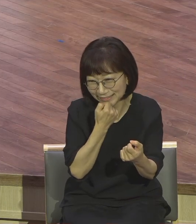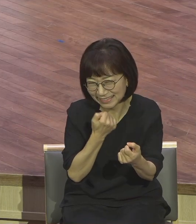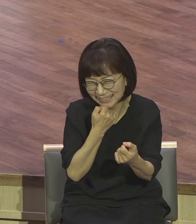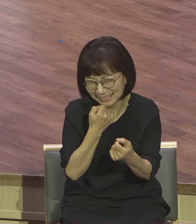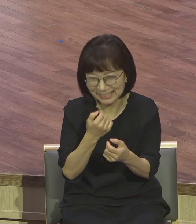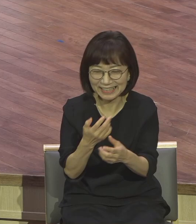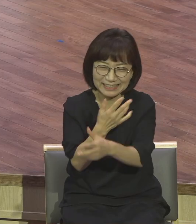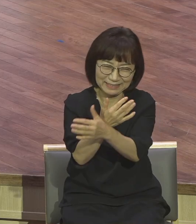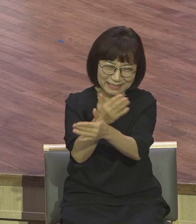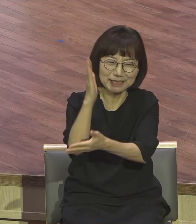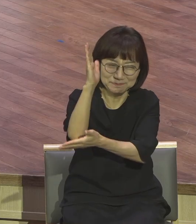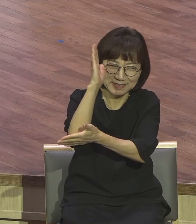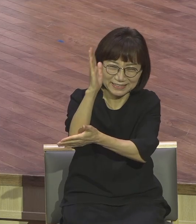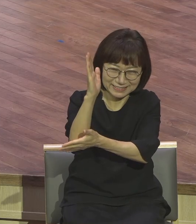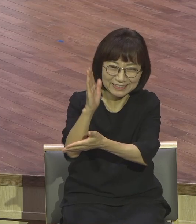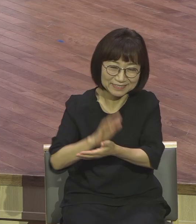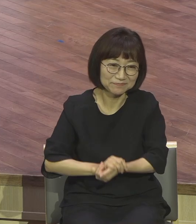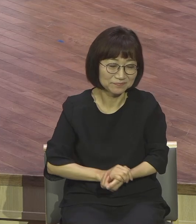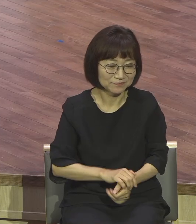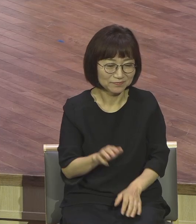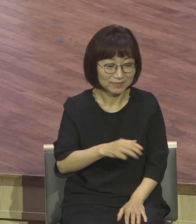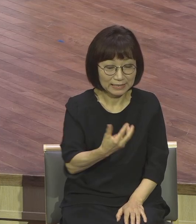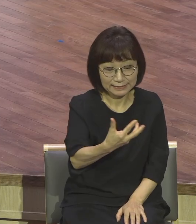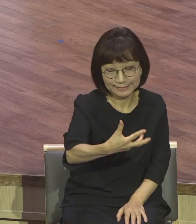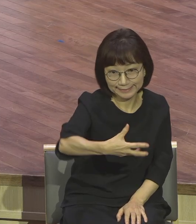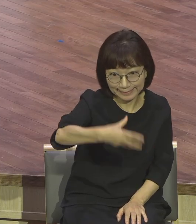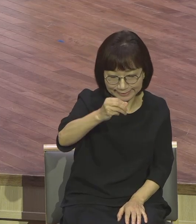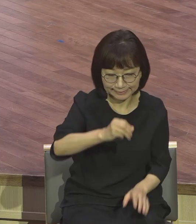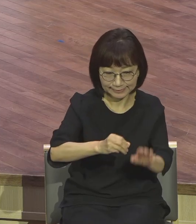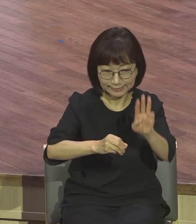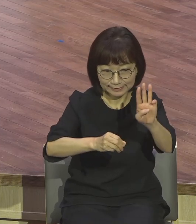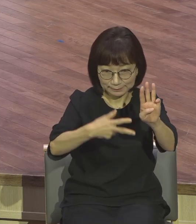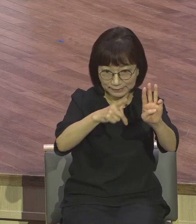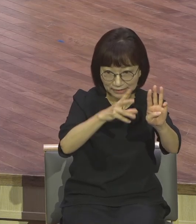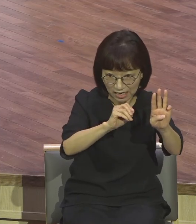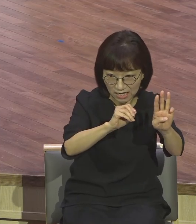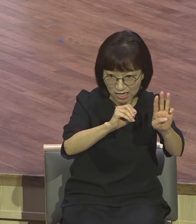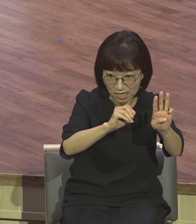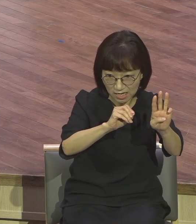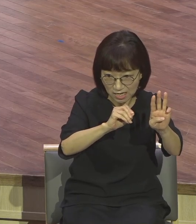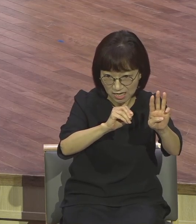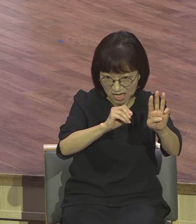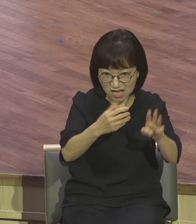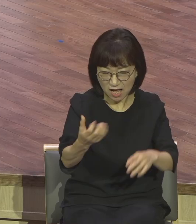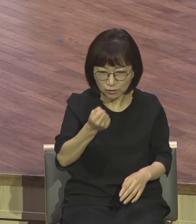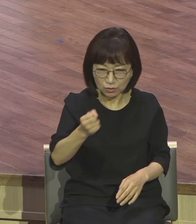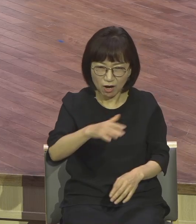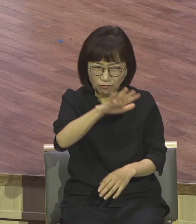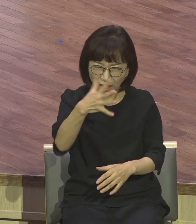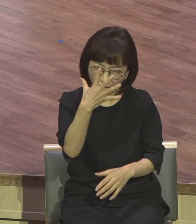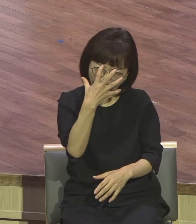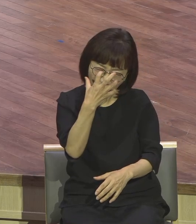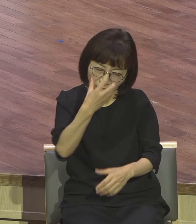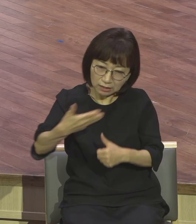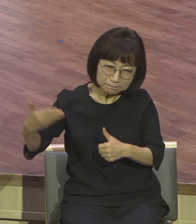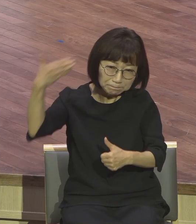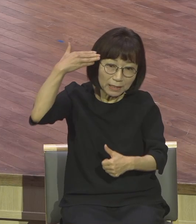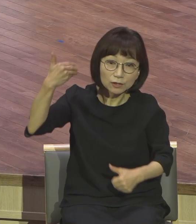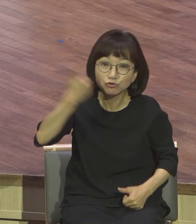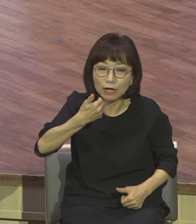상세기 3장 사건을 가지고 우리를 완전히 구겨져버렸어요 구겨진